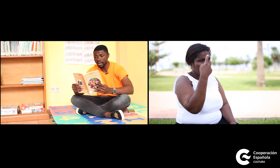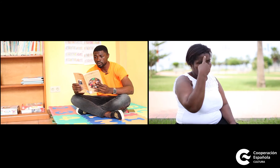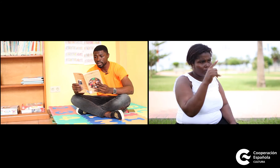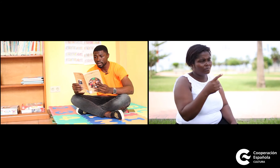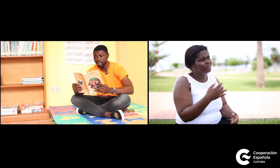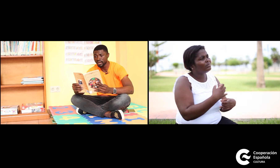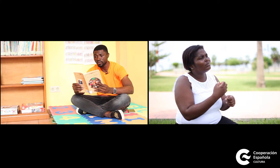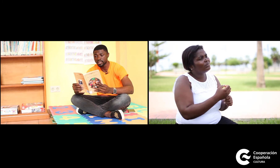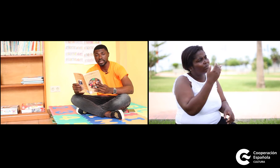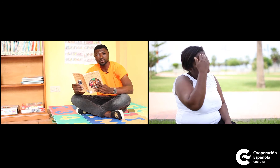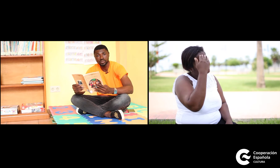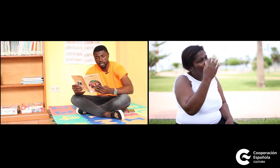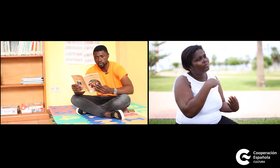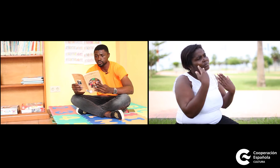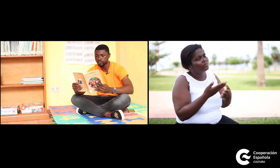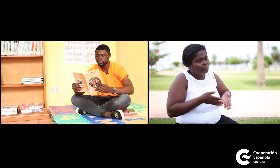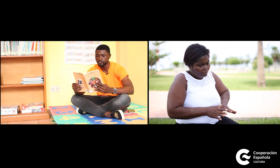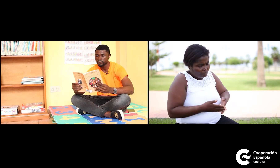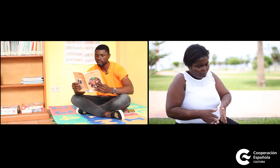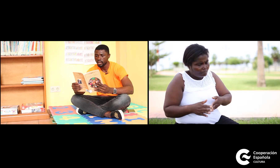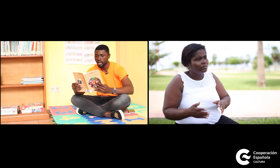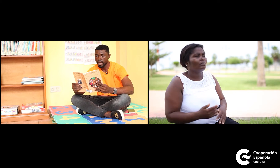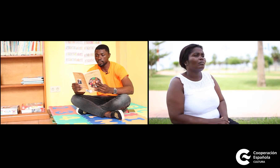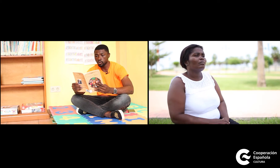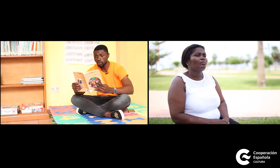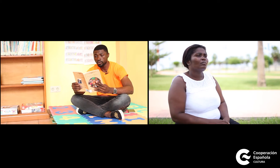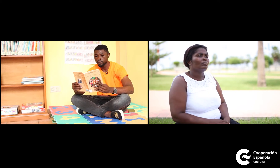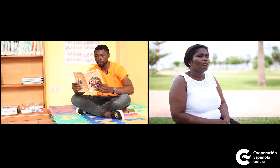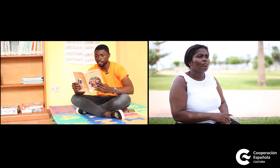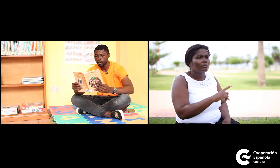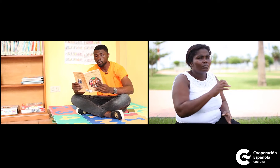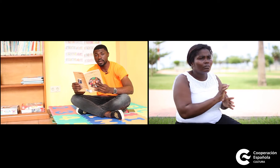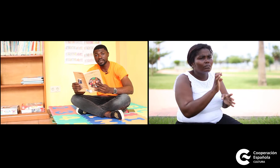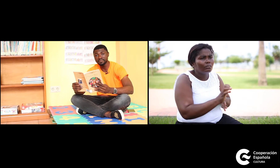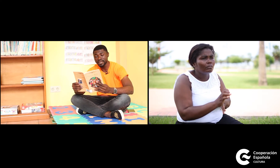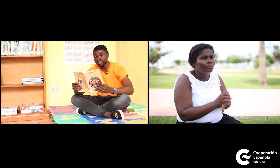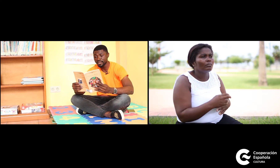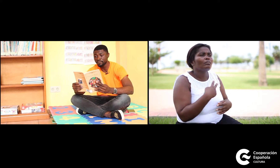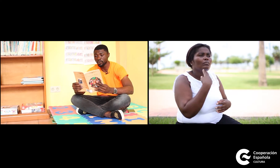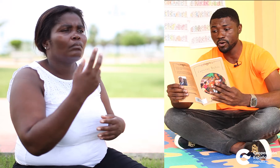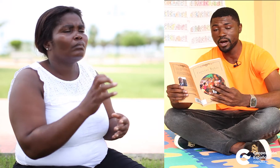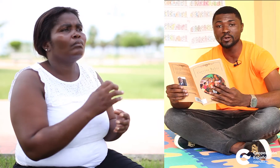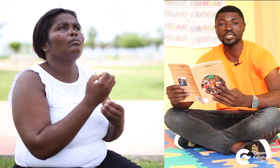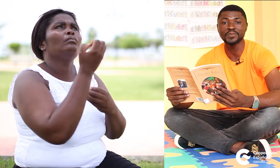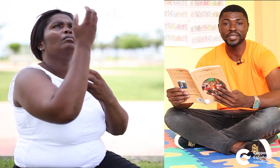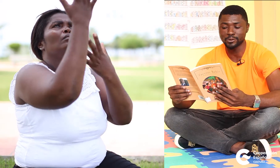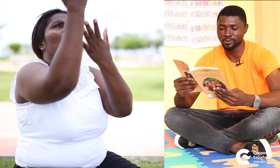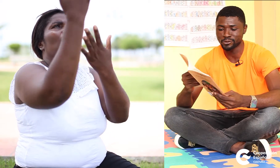causa de la muerte de sus hijos. El brujo una vez más invocó a los espíritus.